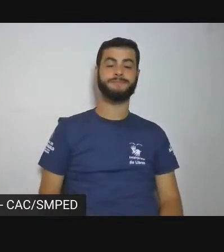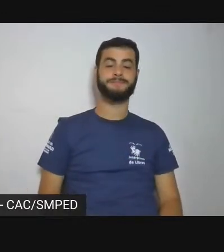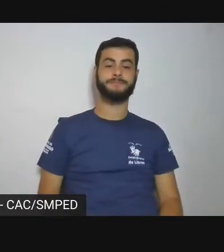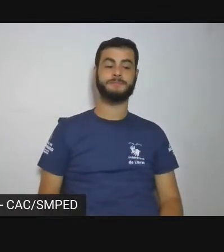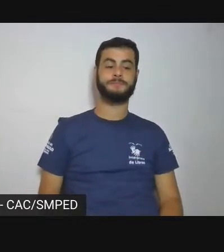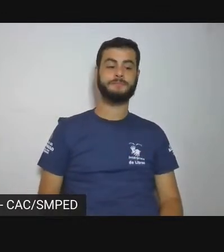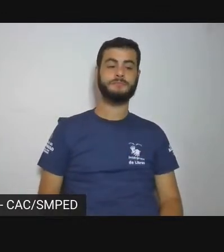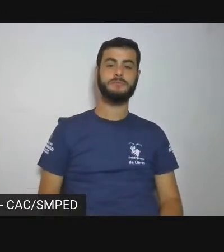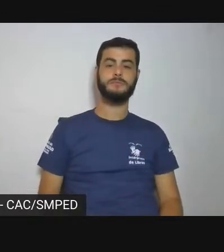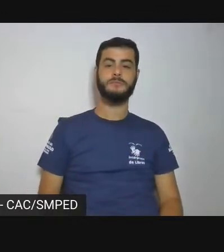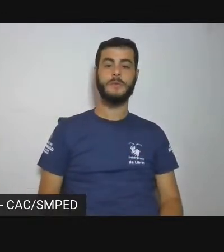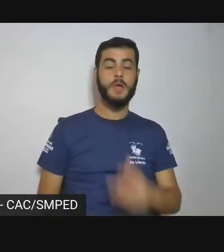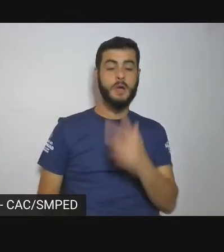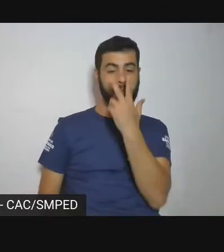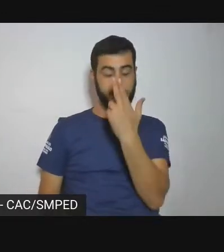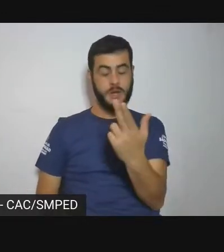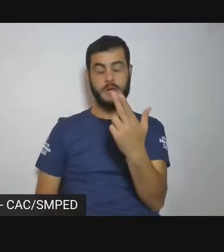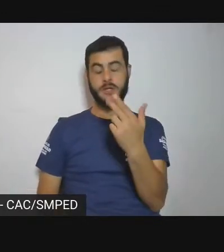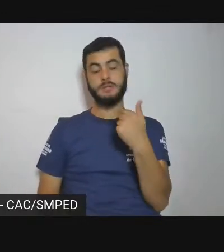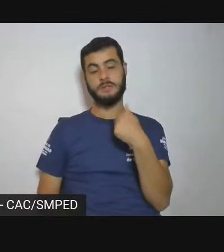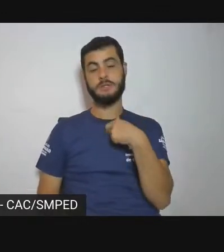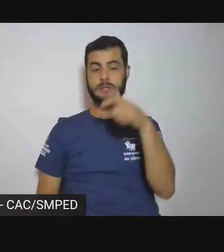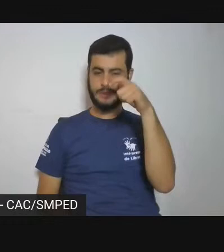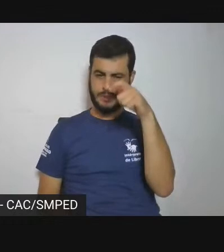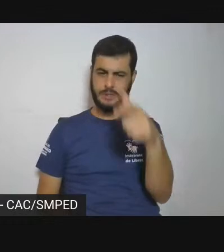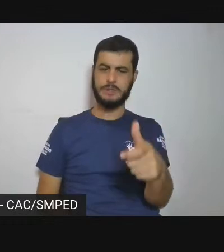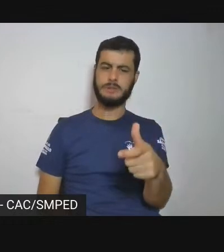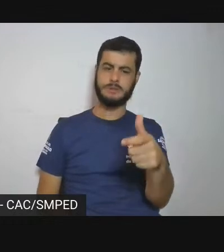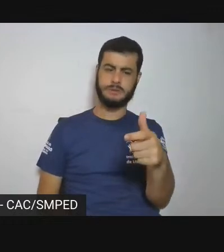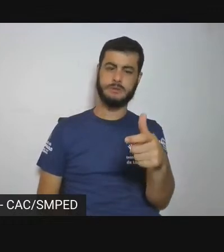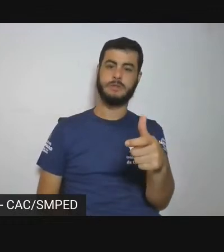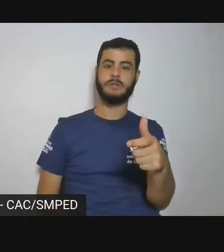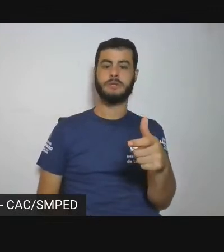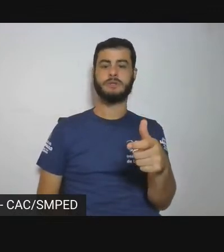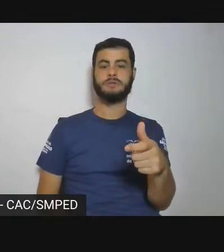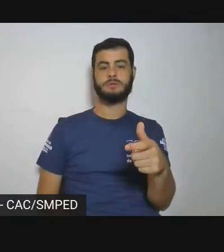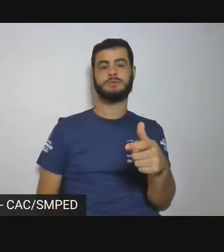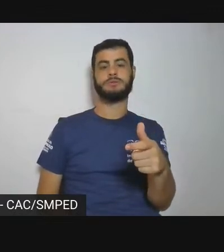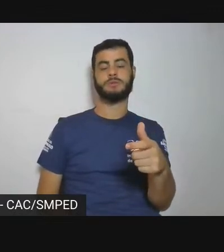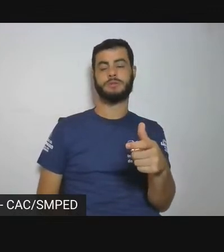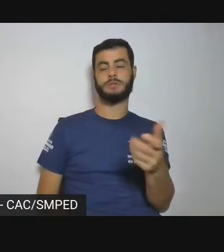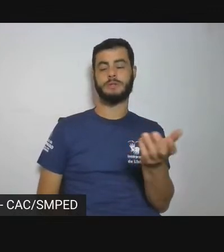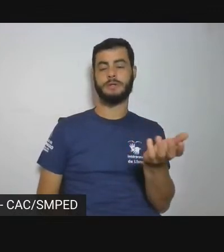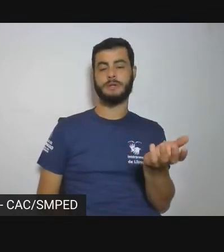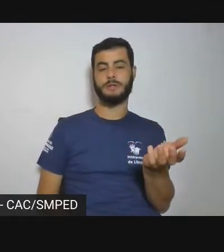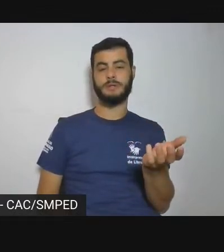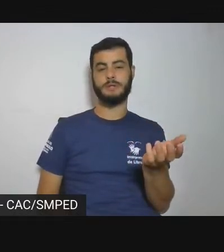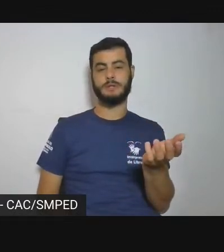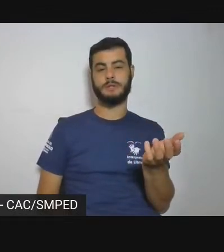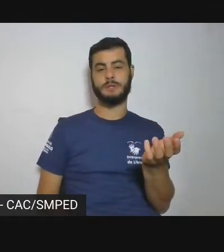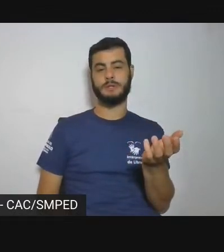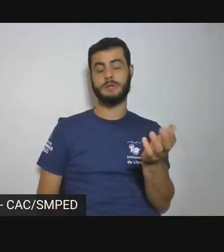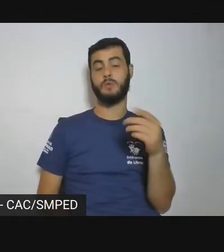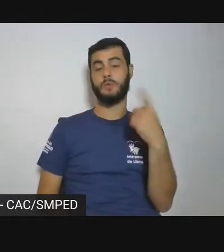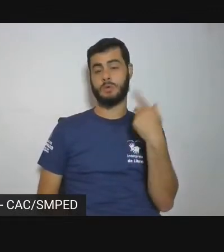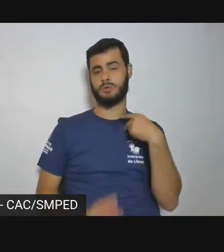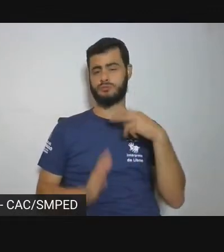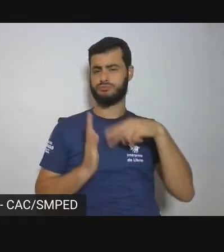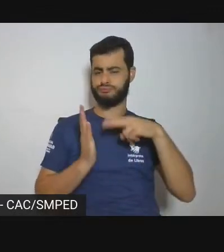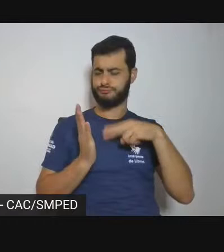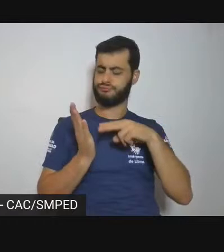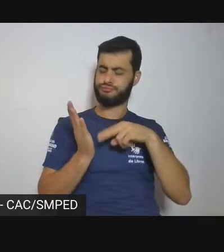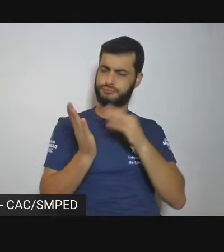me parece interessante, depois de ver já o livro e